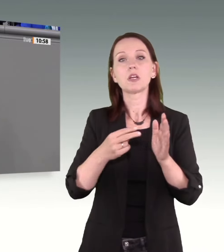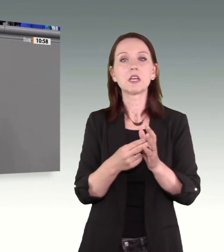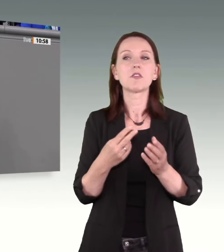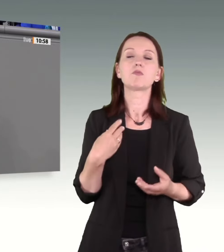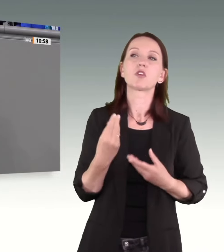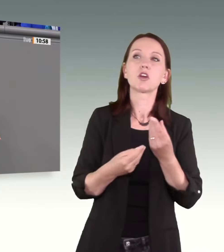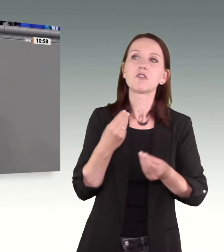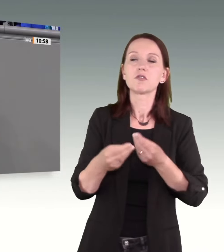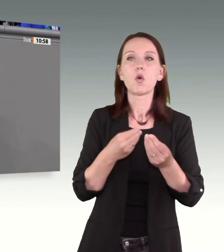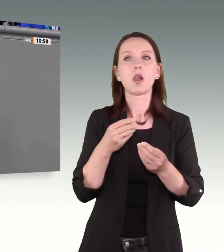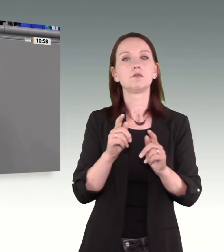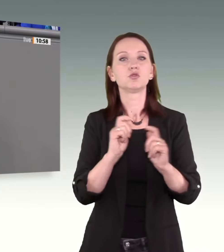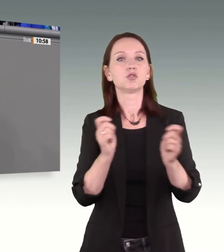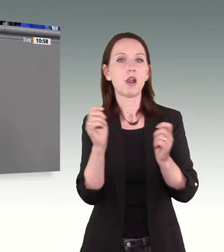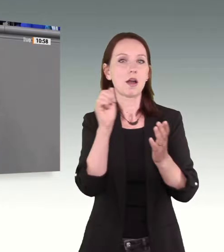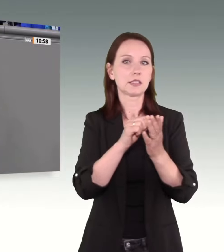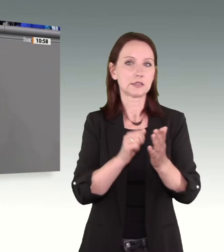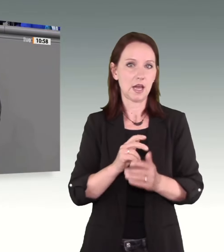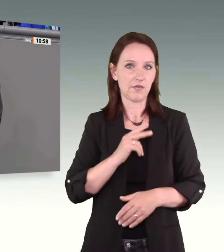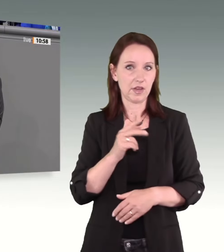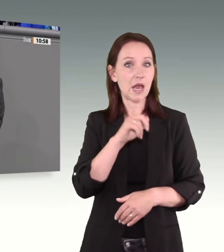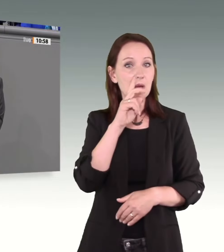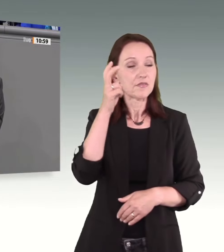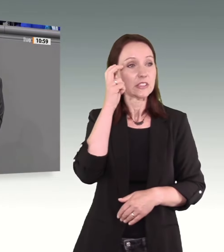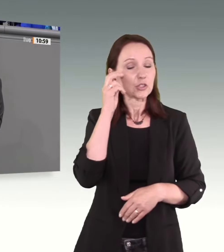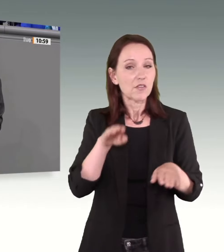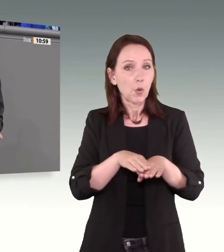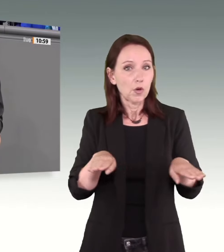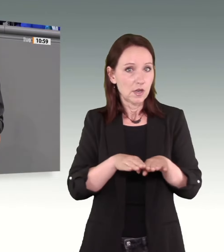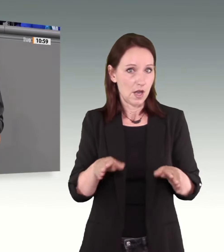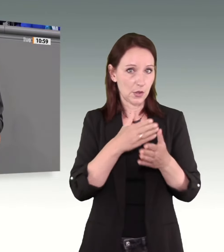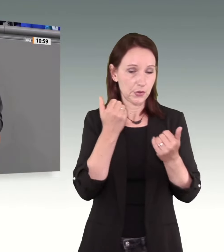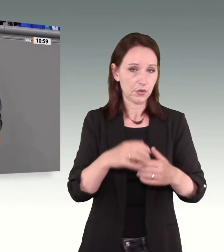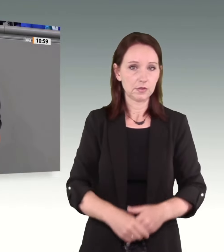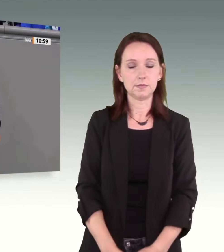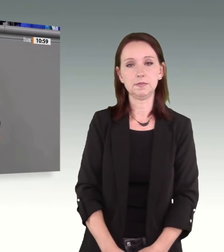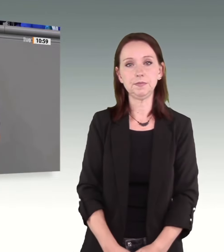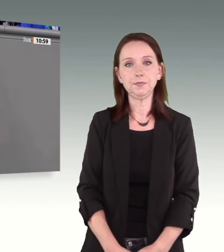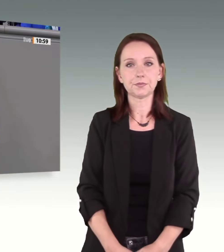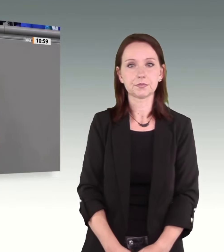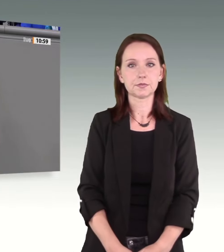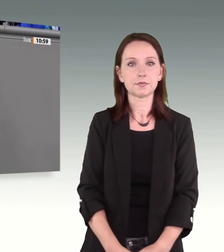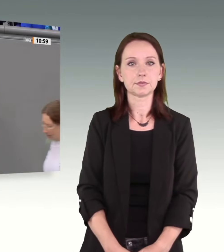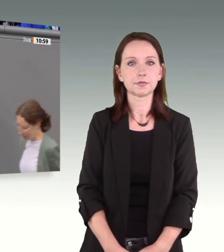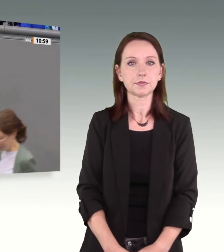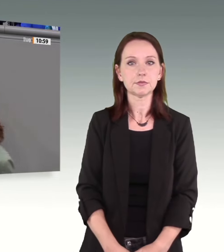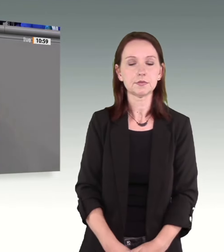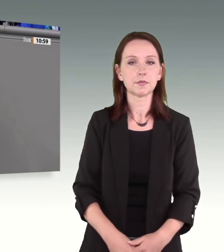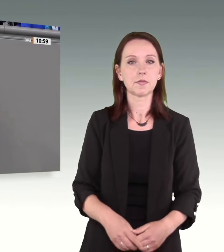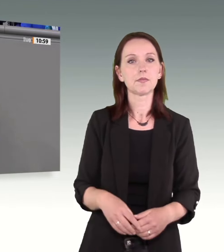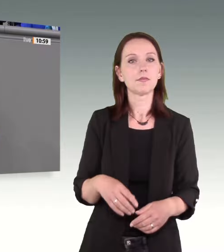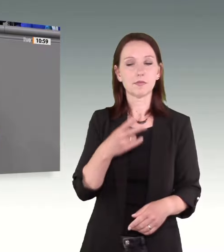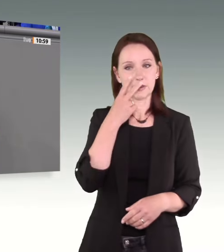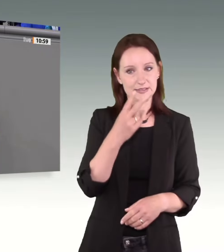nach wissenschaftlicher Evidenz auszurichten. Taten im Beziehungs und Näheverhältnis lassen sich so gut wie